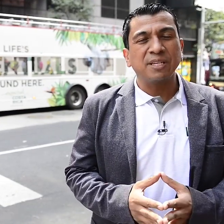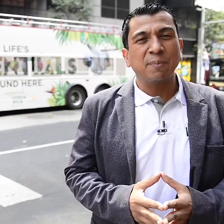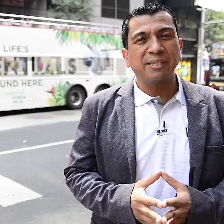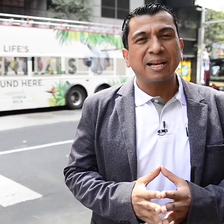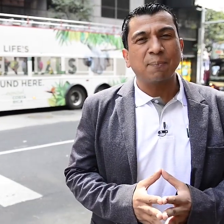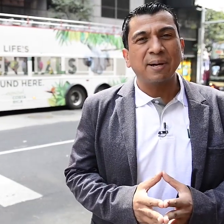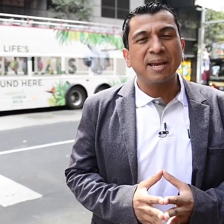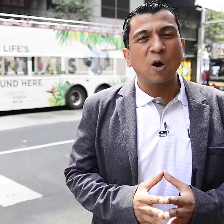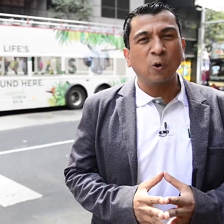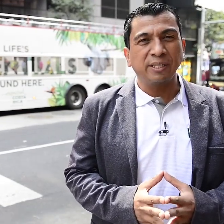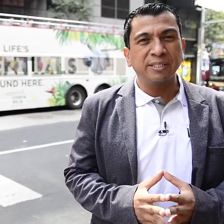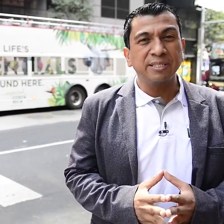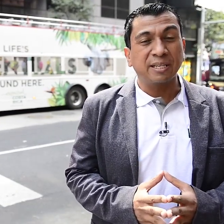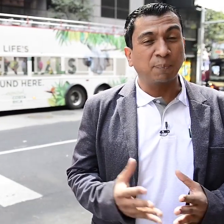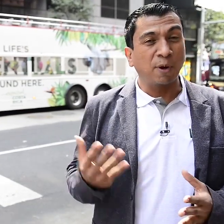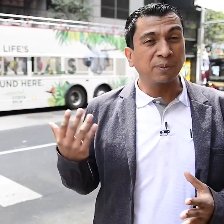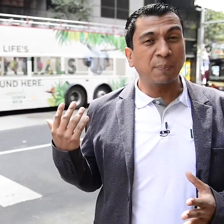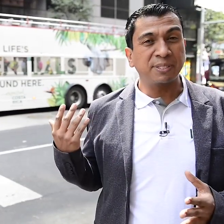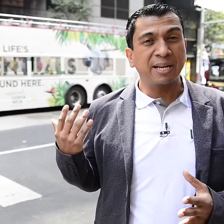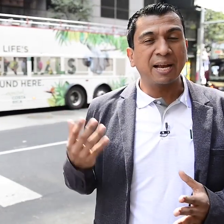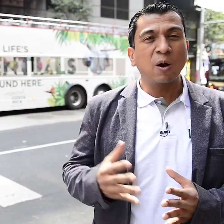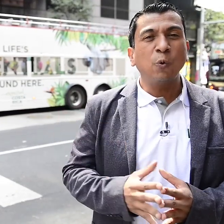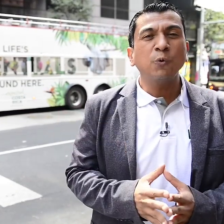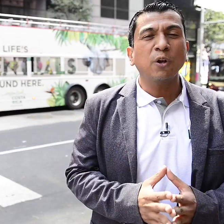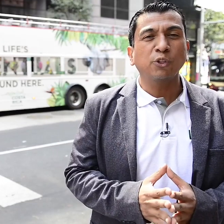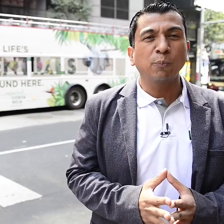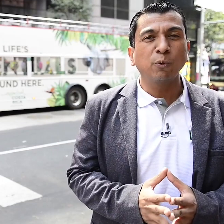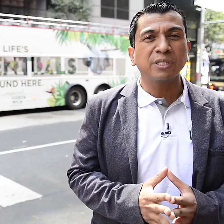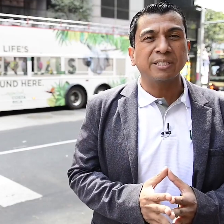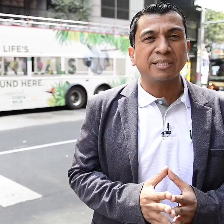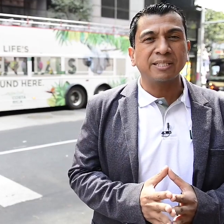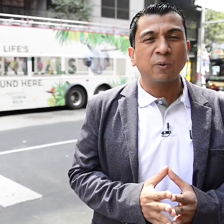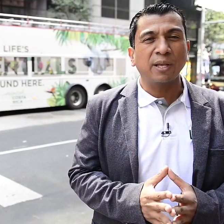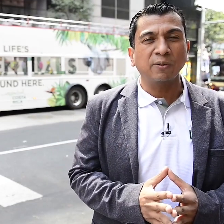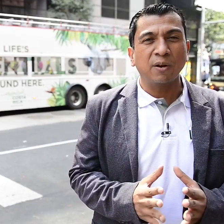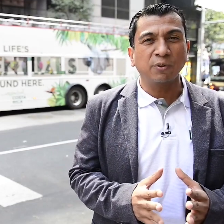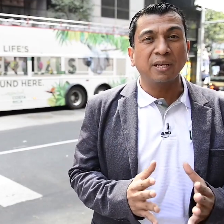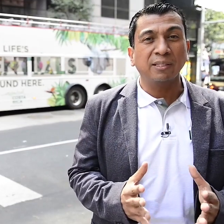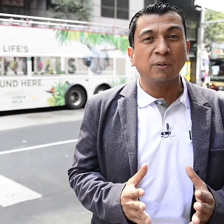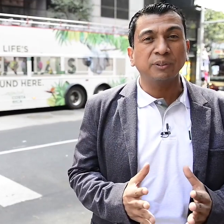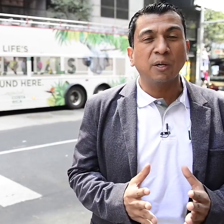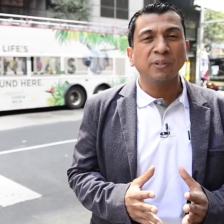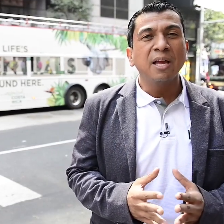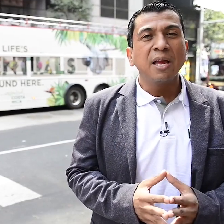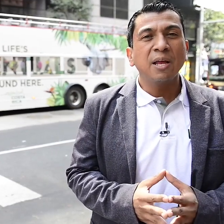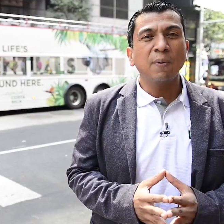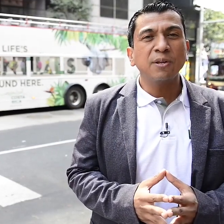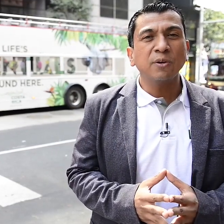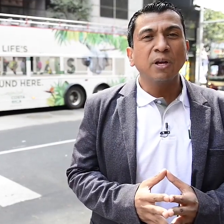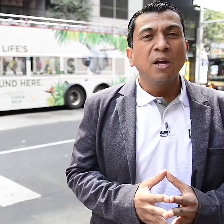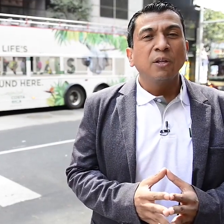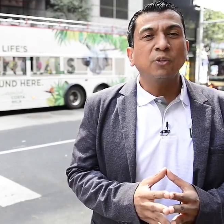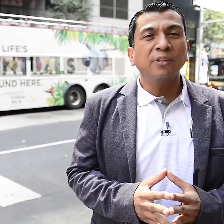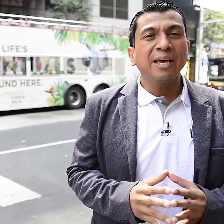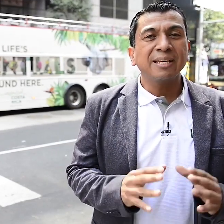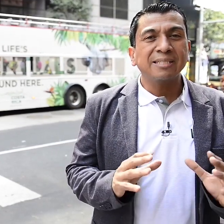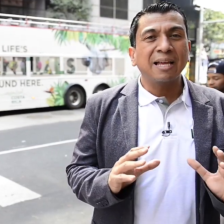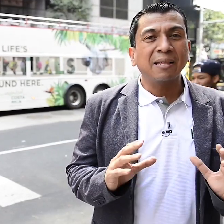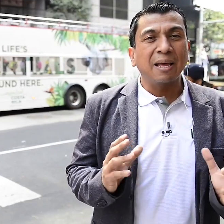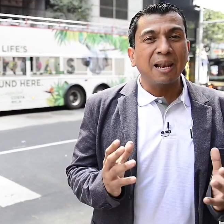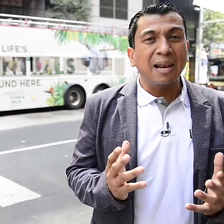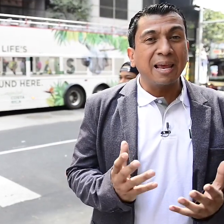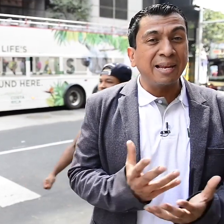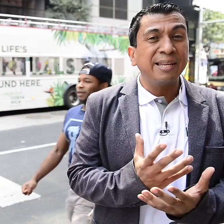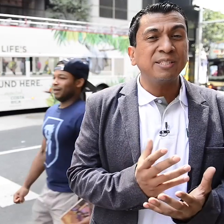inicia oficialmente la campaña Only The Essential. Podemos apreciar acá uno de los dos buses que está circulando en la ruta de downtown en Nueva York, donde